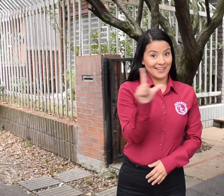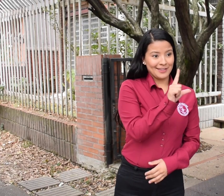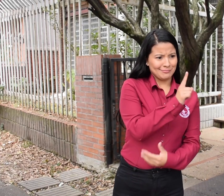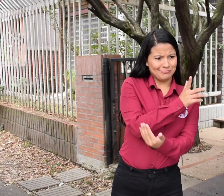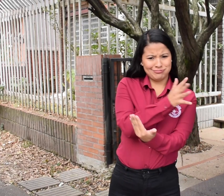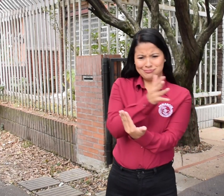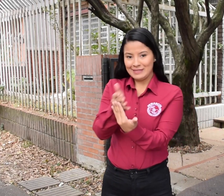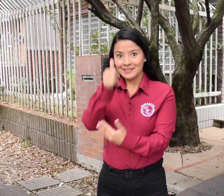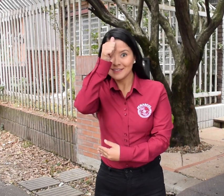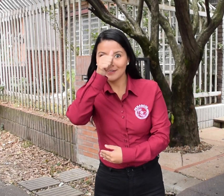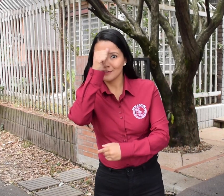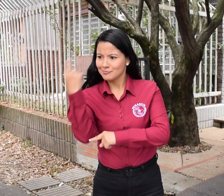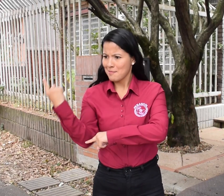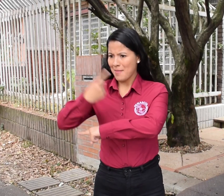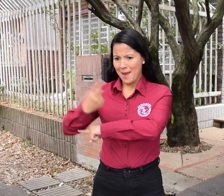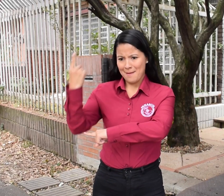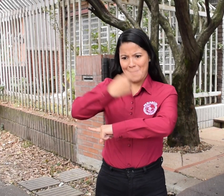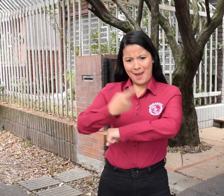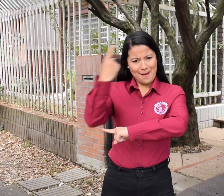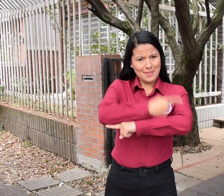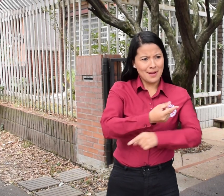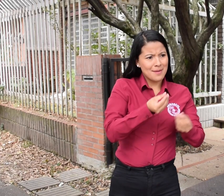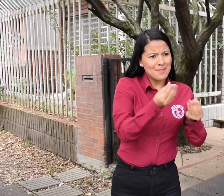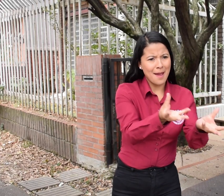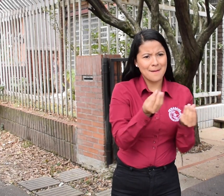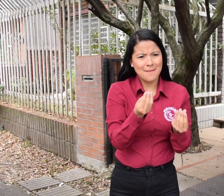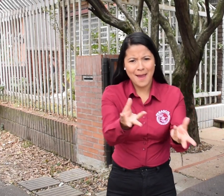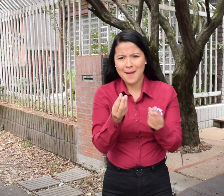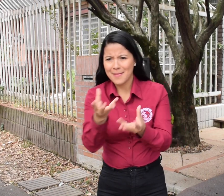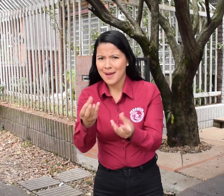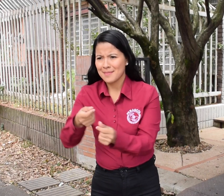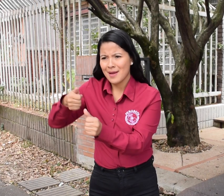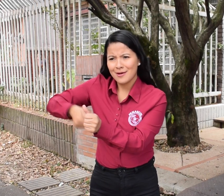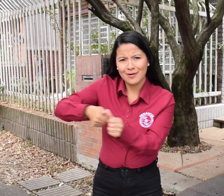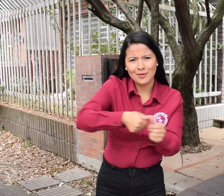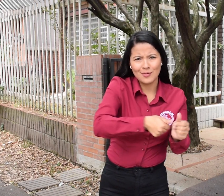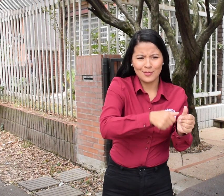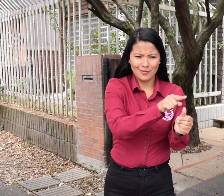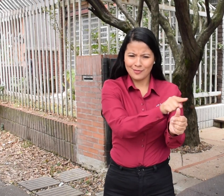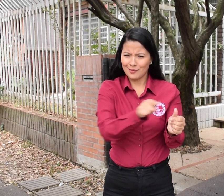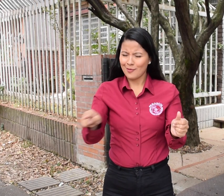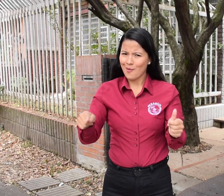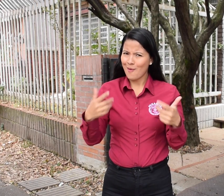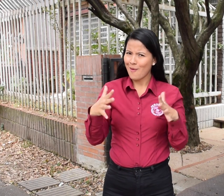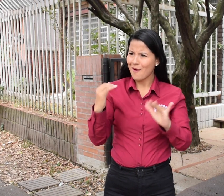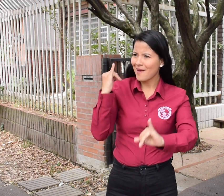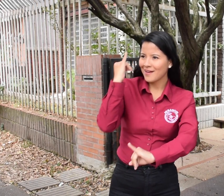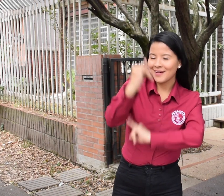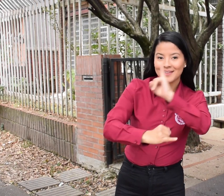Hemos tenido una temática para cada uno de los días de la Semana Internacional de las Personas Sordas Recordando que las personas